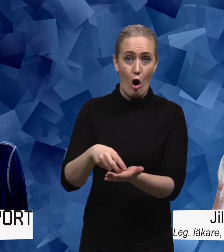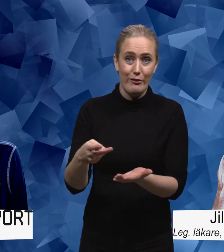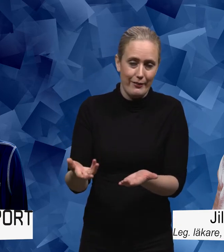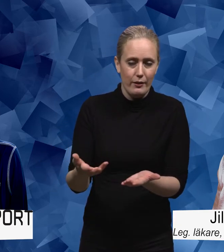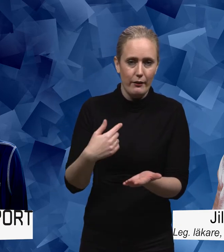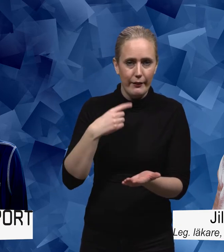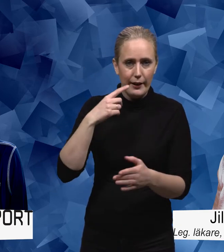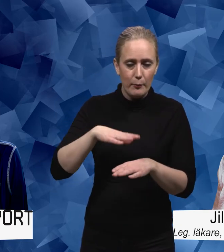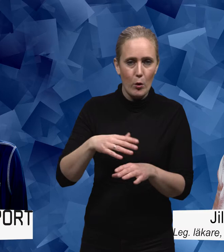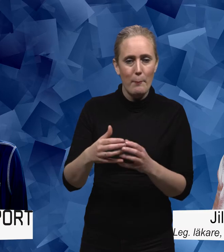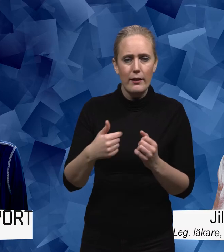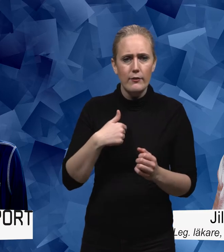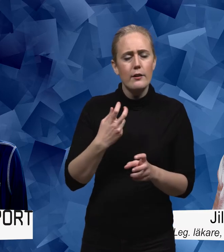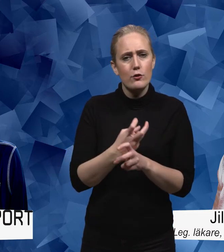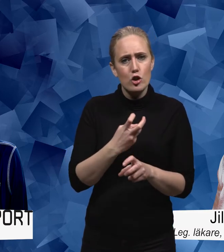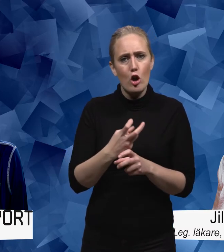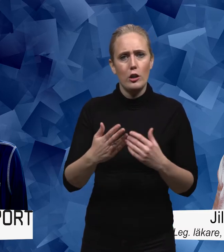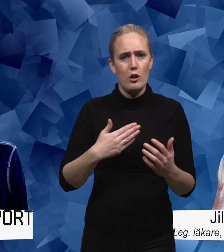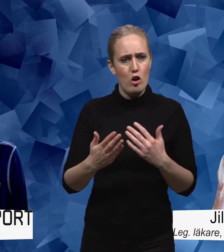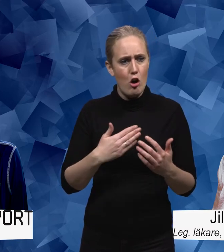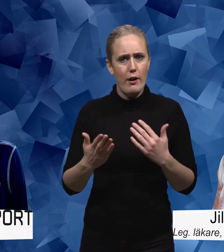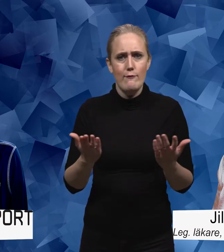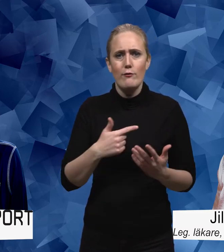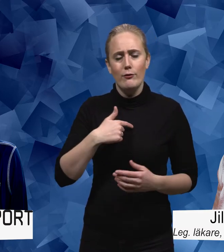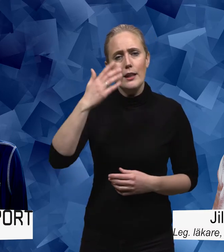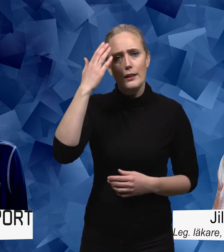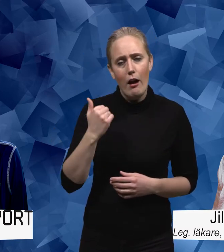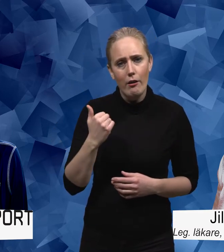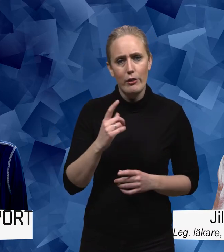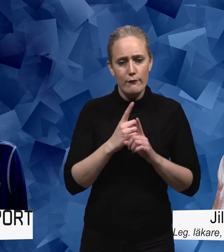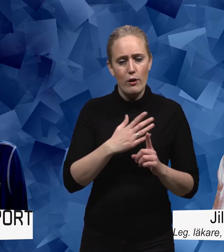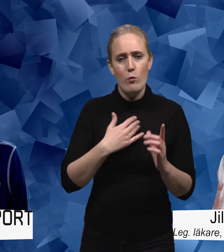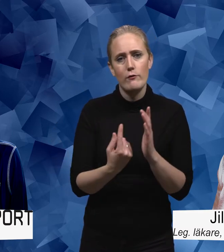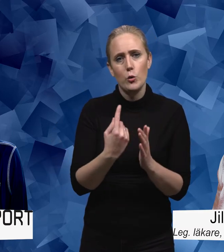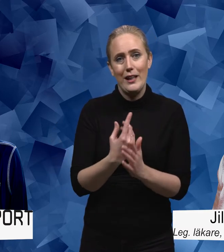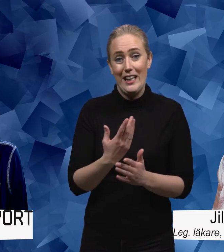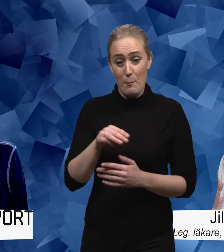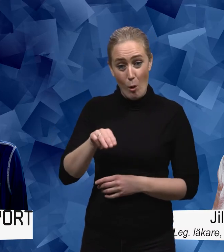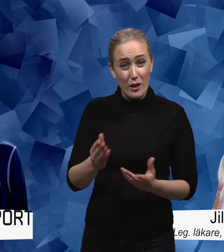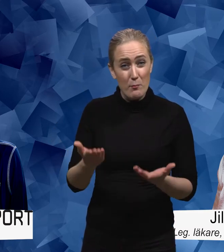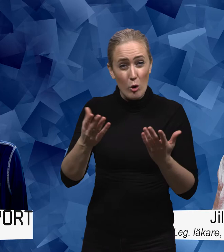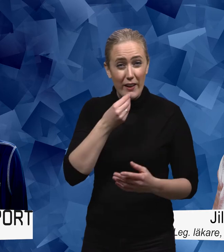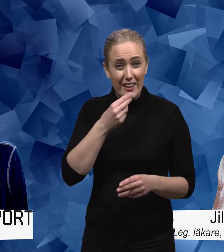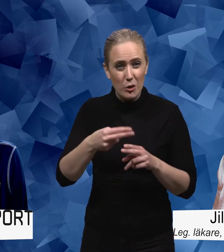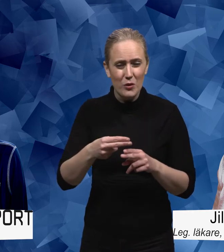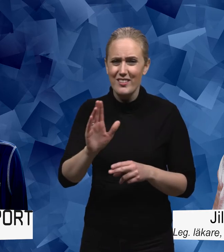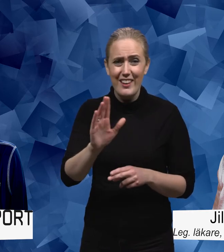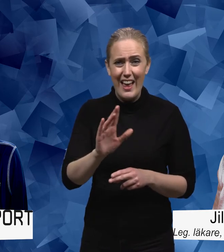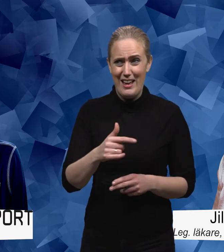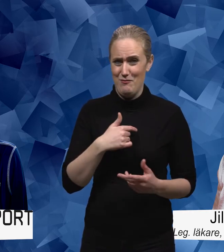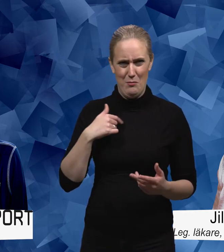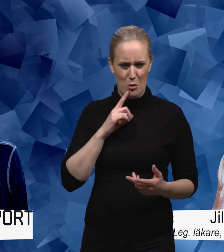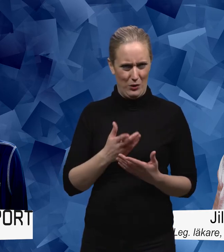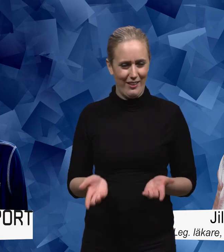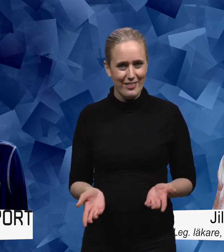vana men vi gör det vi kan utifrån våra förutsättningar att vi inte äter godis på måndag morgon för det skulle vi inte ha gjort någon annan gång